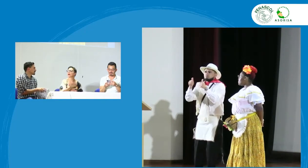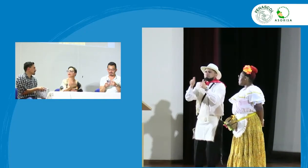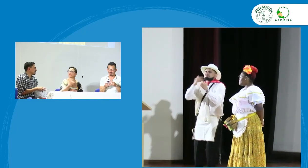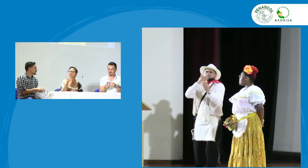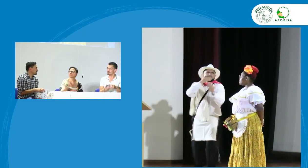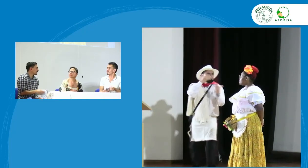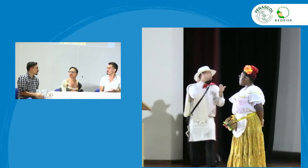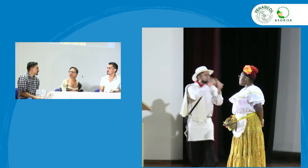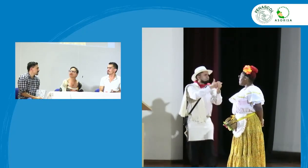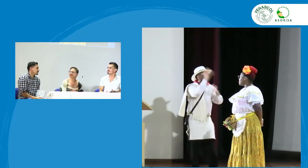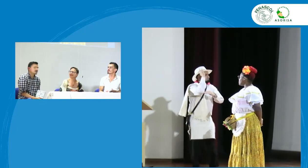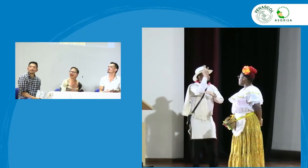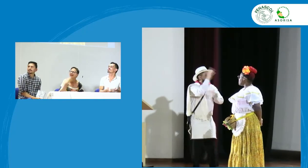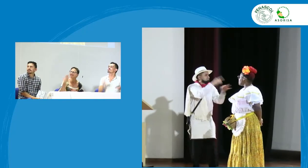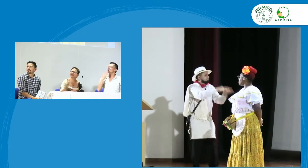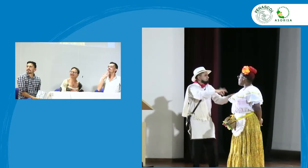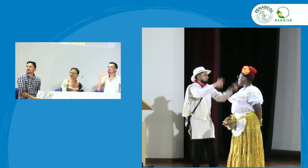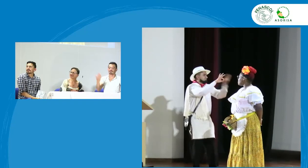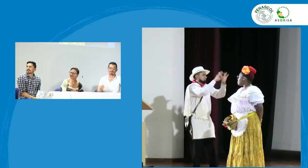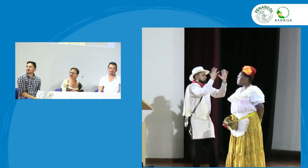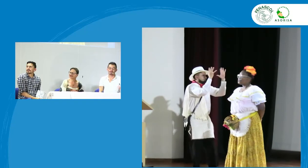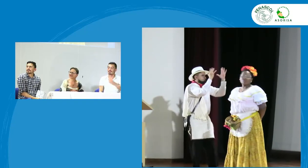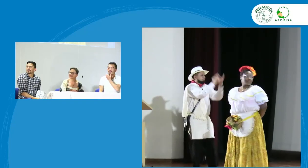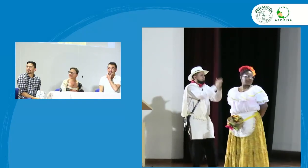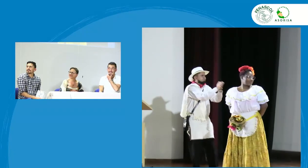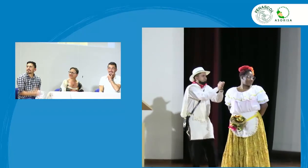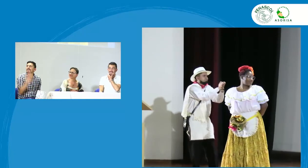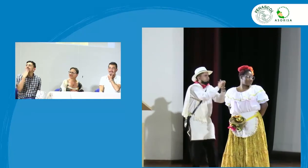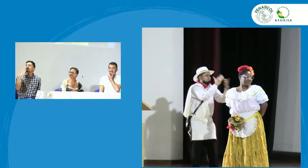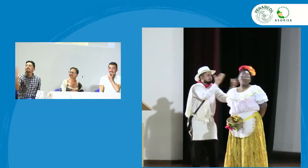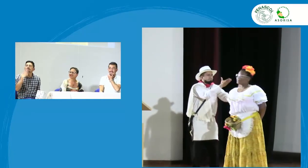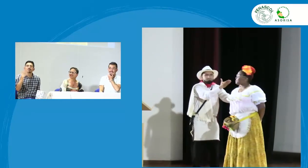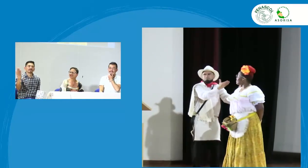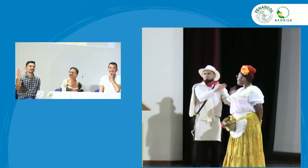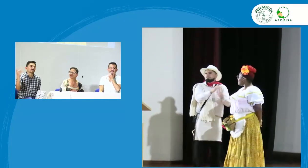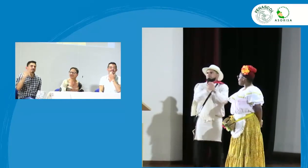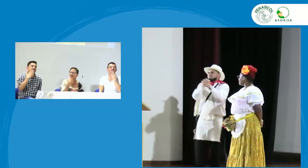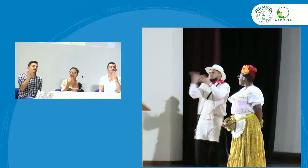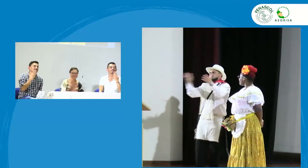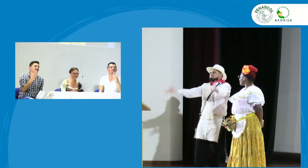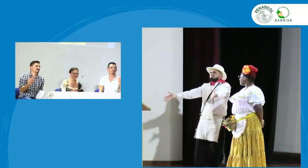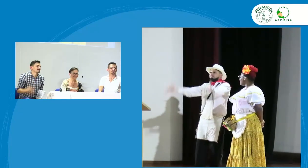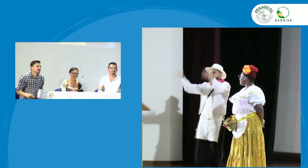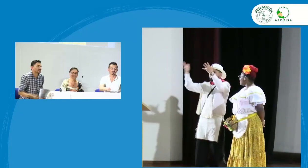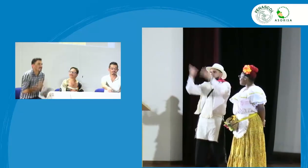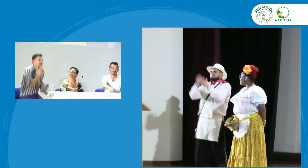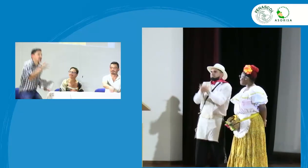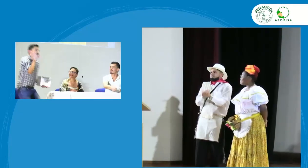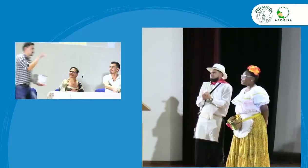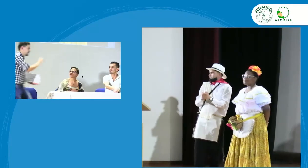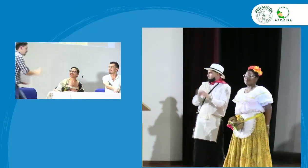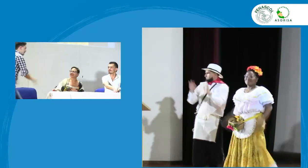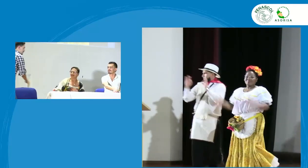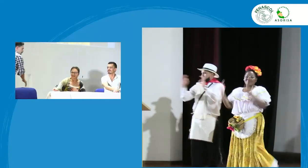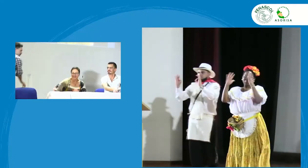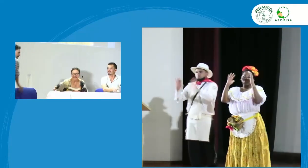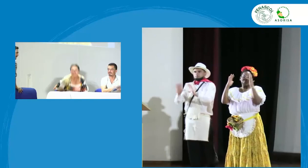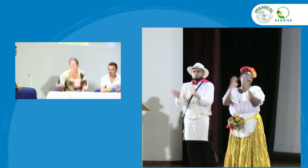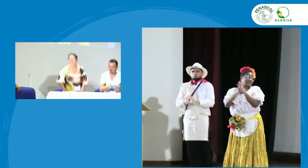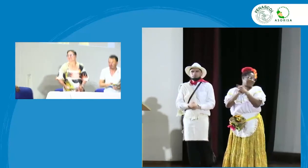posible 2.05 de la tarde gracias a nuestros panelistas a Giovanni Marlene y Diego y a todos pues bueno tomen su